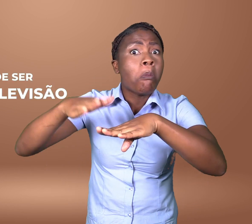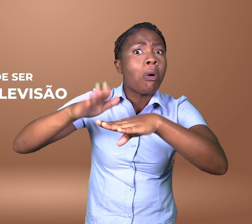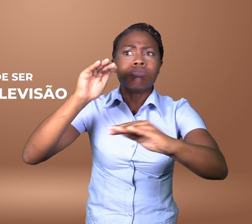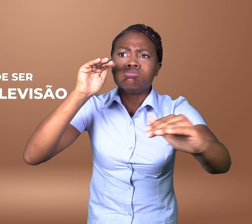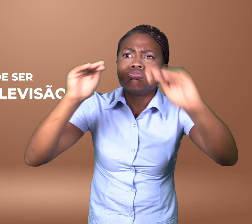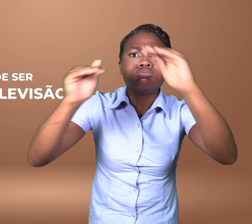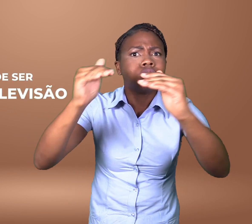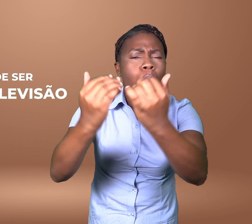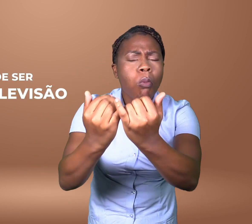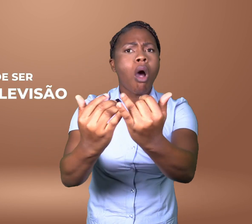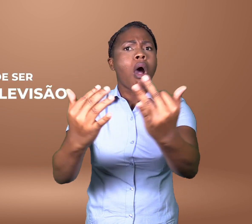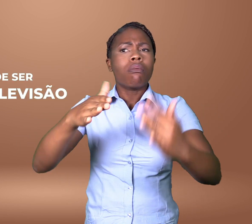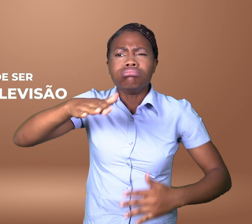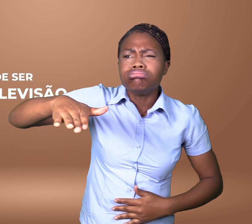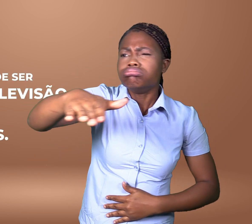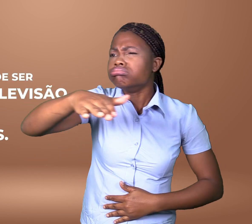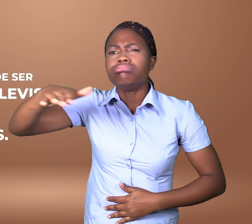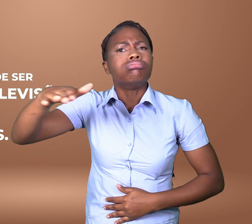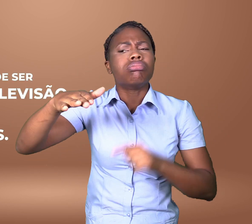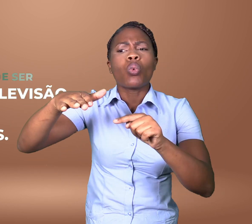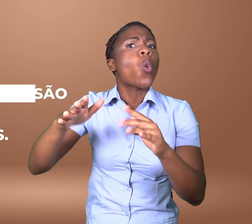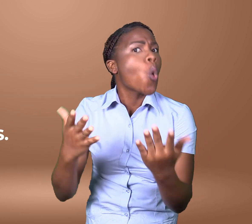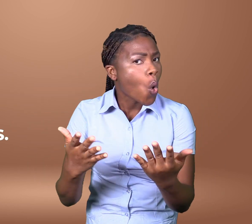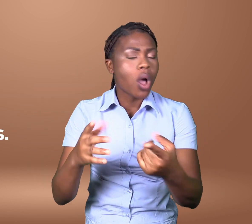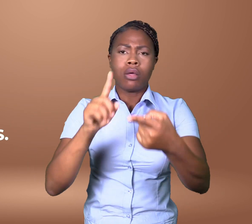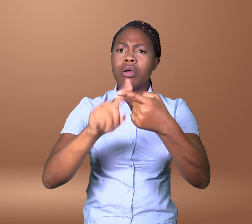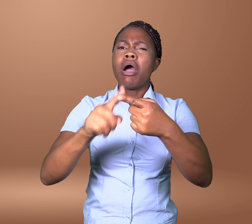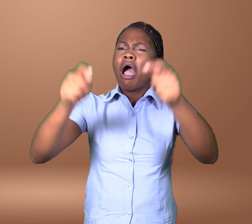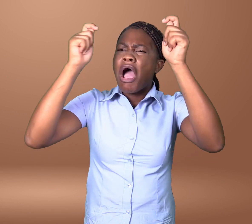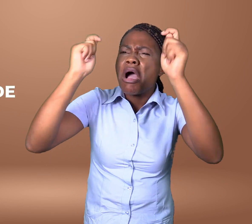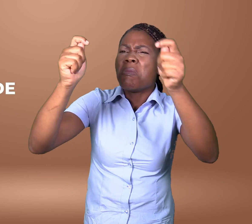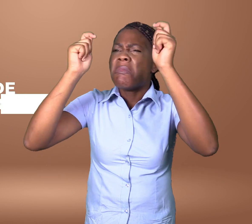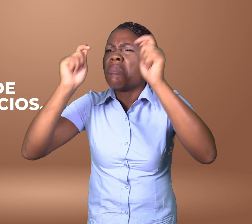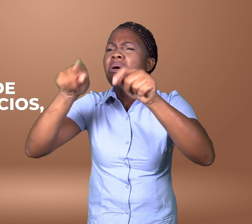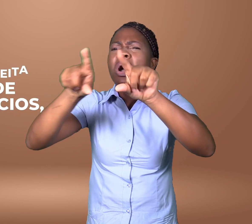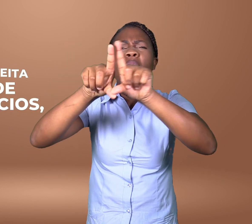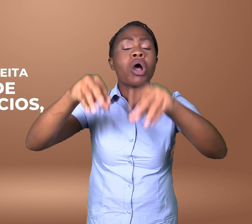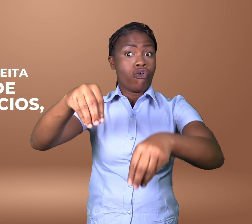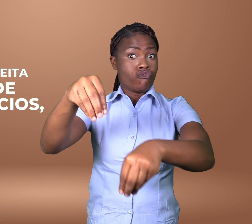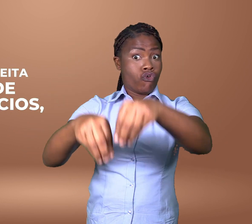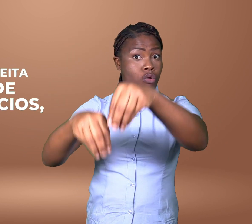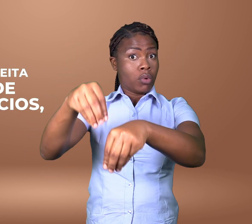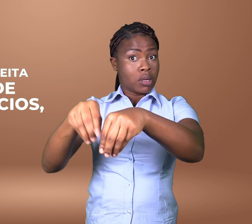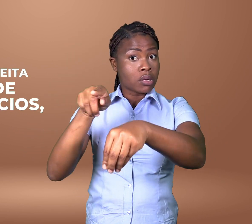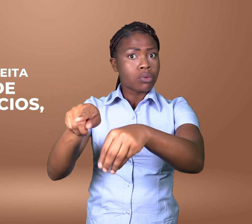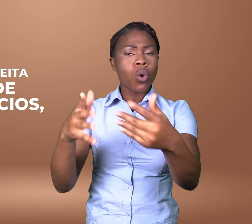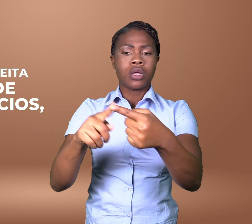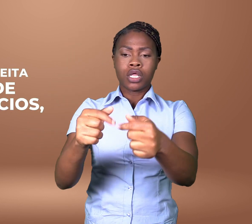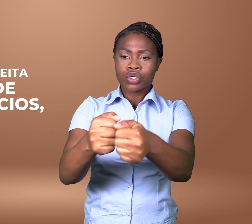veiculada na televisão, rádio e jornais. Pode também ser feita na comunidade, através de